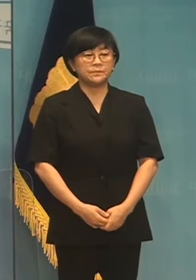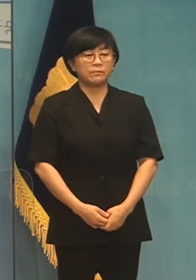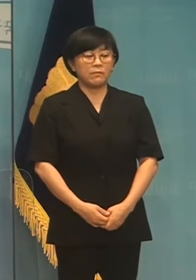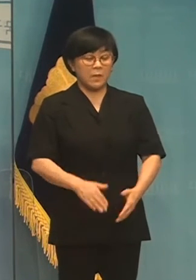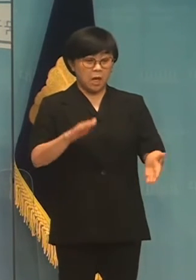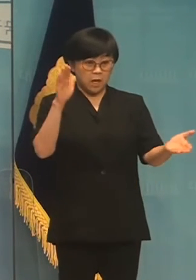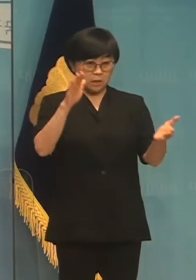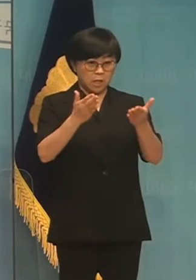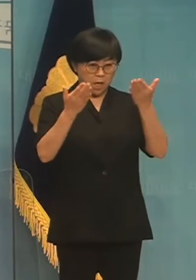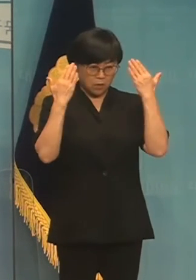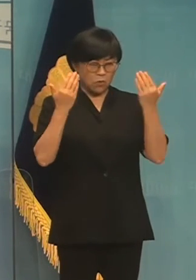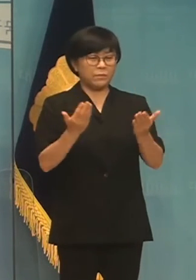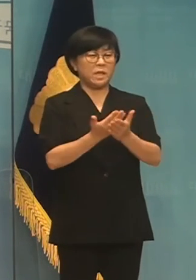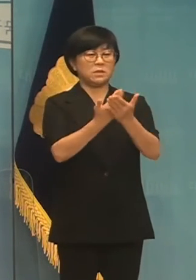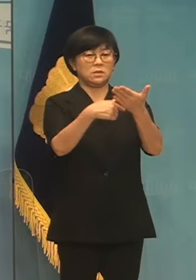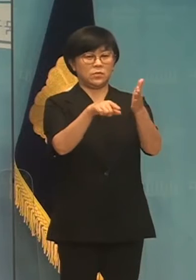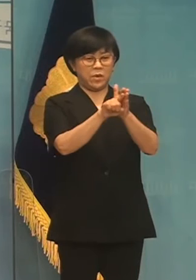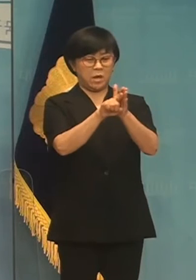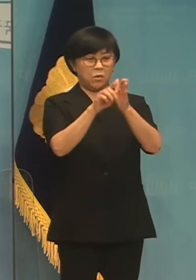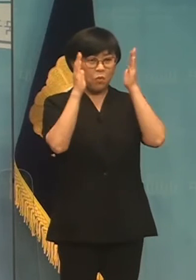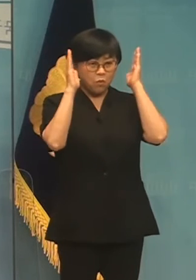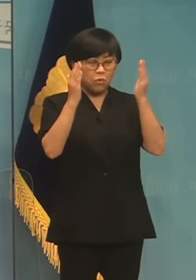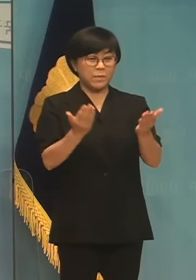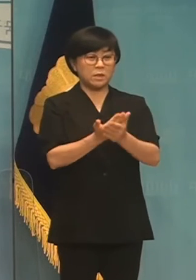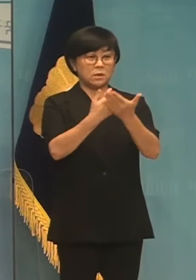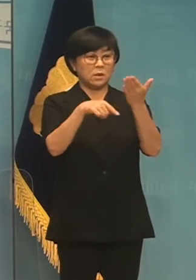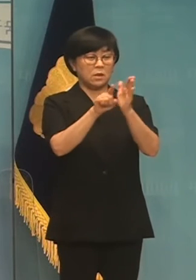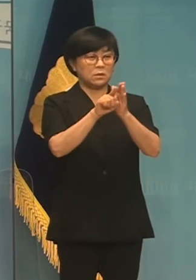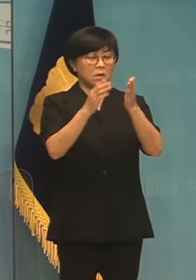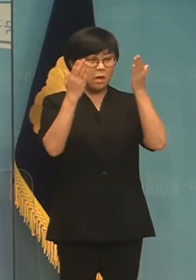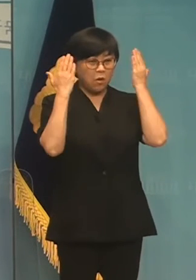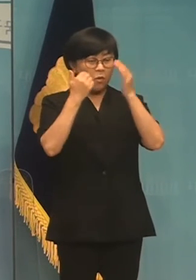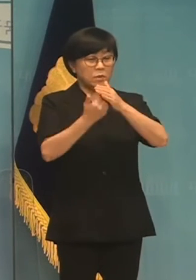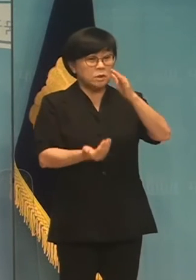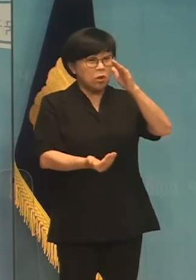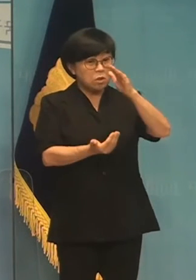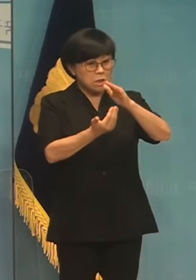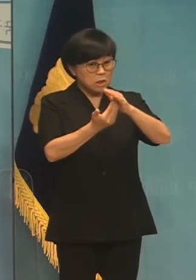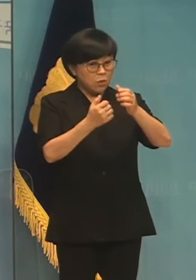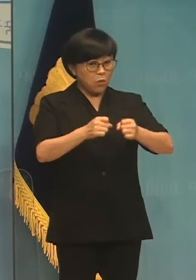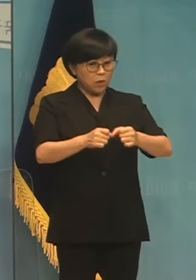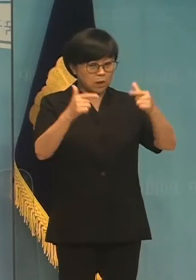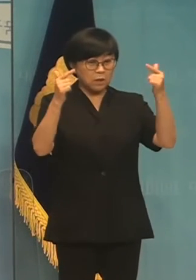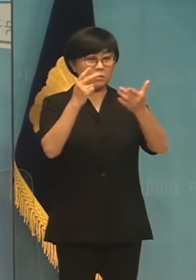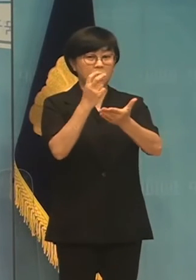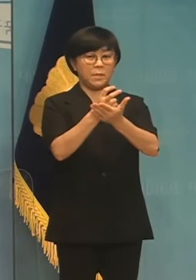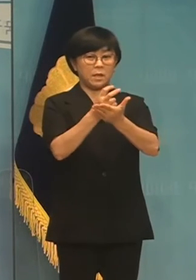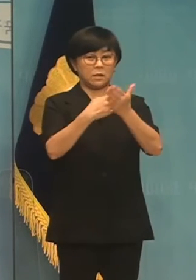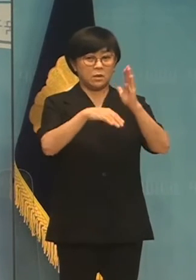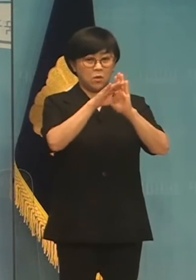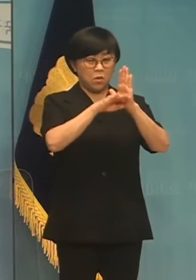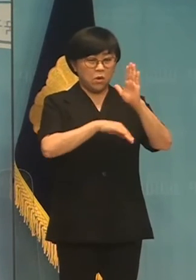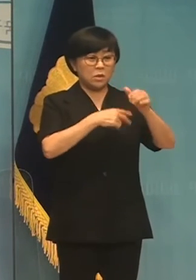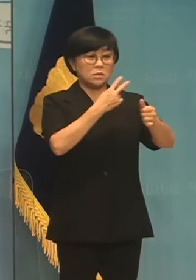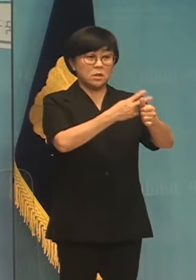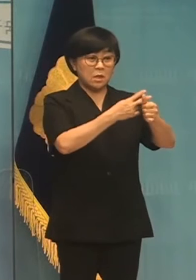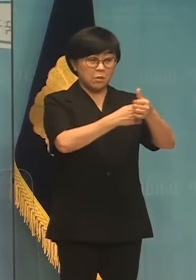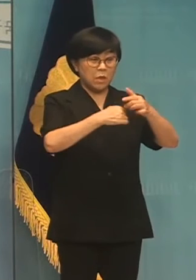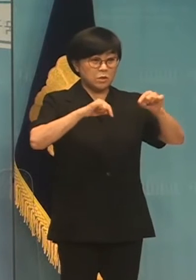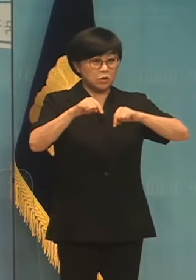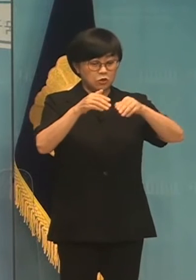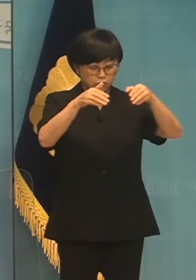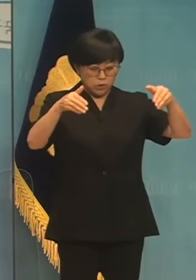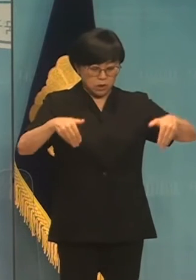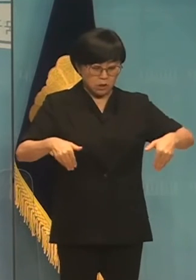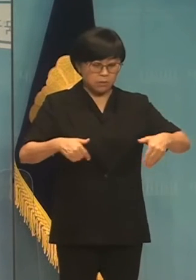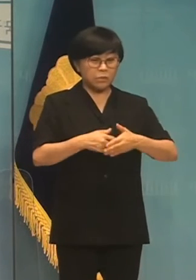학생의 학력정지를 위해 국가수준 학업성취도 평가를 확대하는 법안 교원의 정치적 중립을